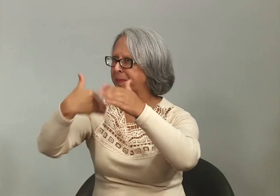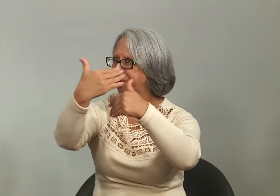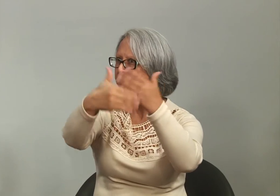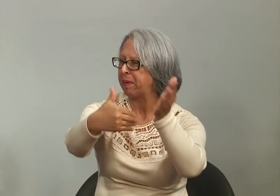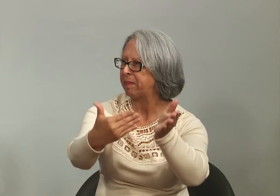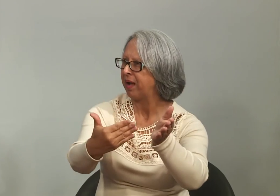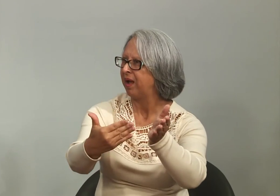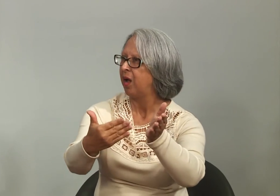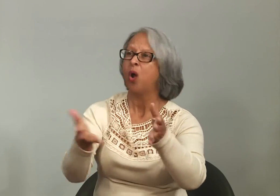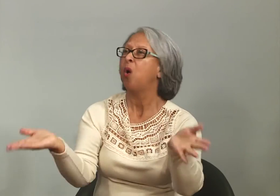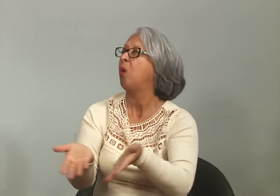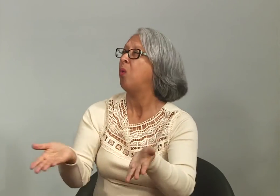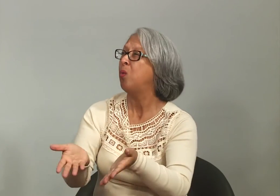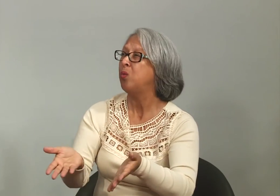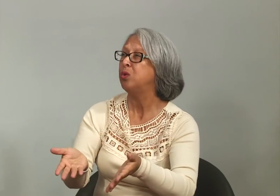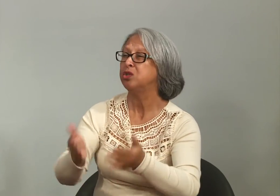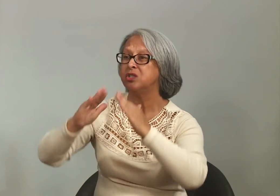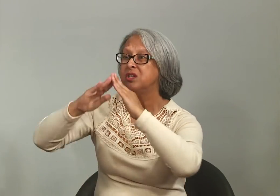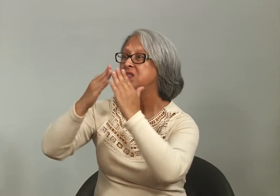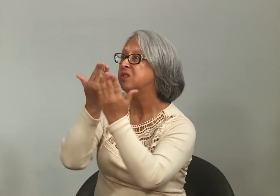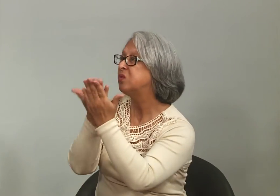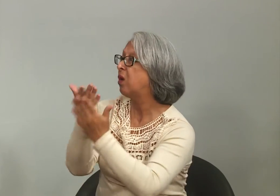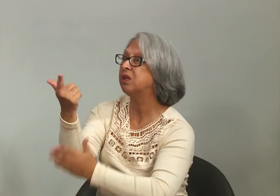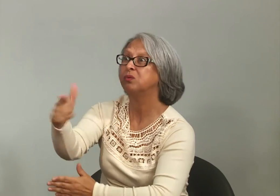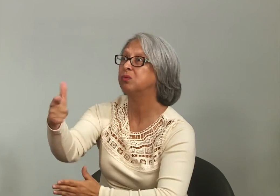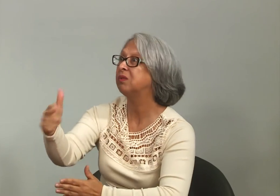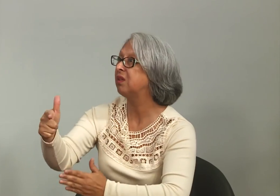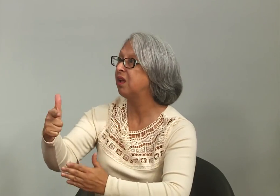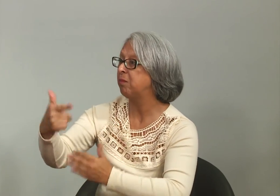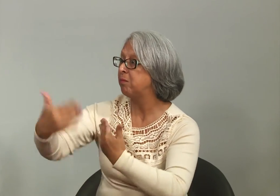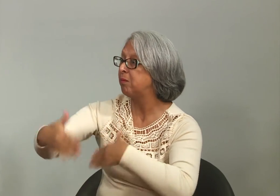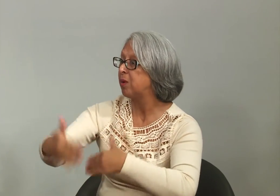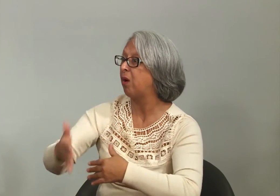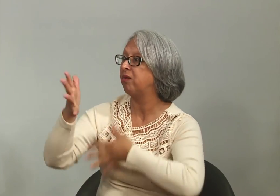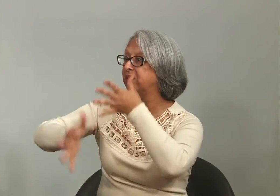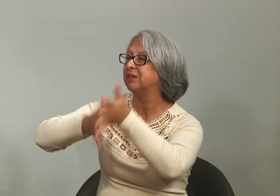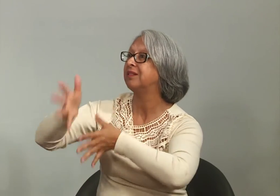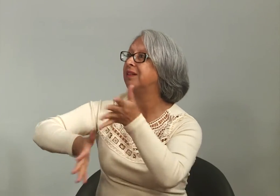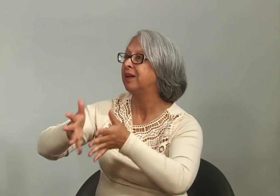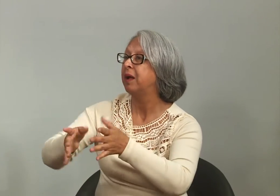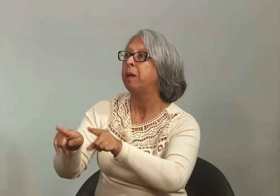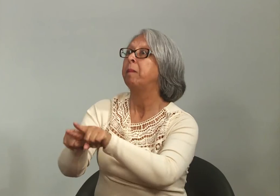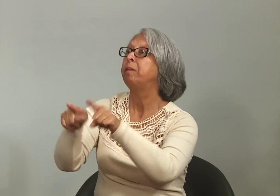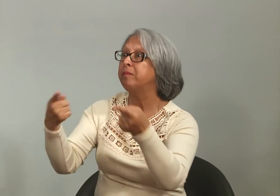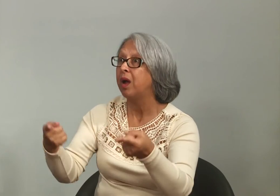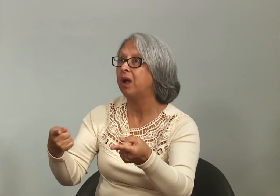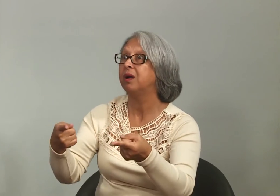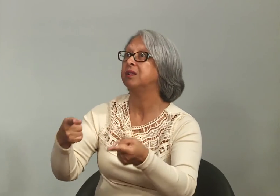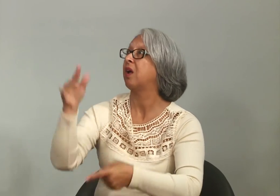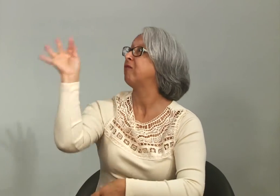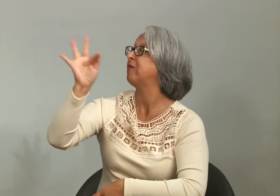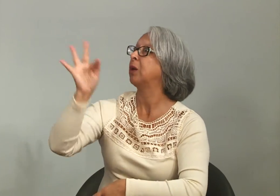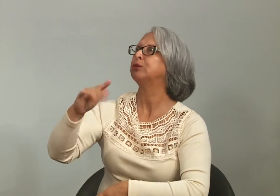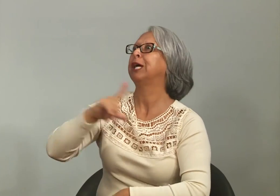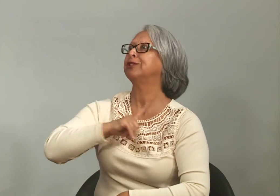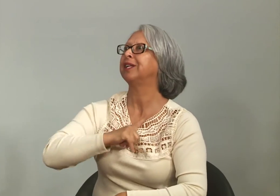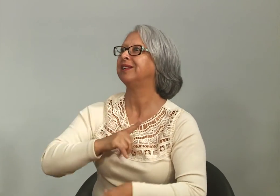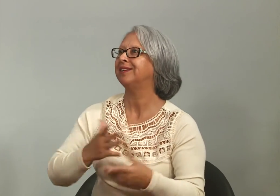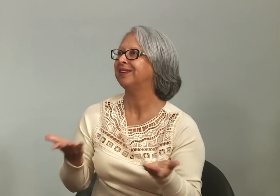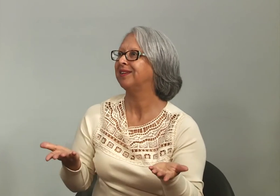vestibular, ela já está preparada. Atualmente, as escolas não têm provas em Libras, mas as